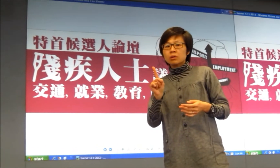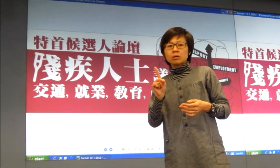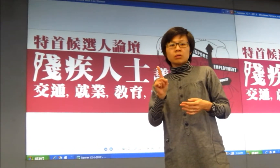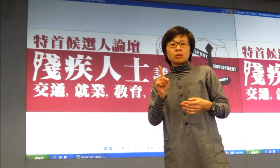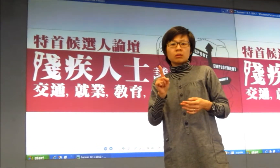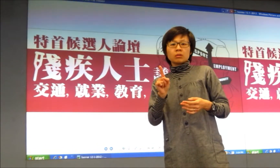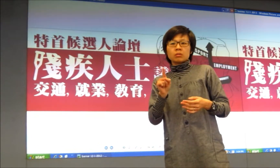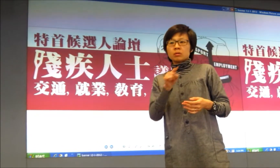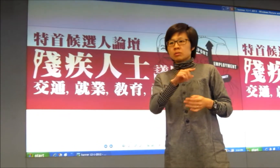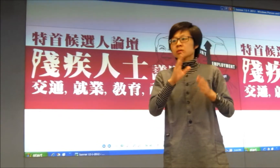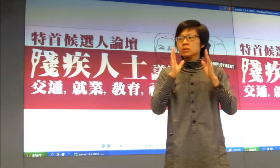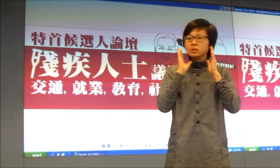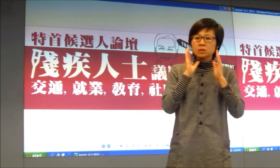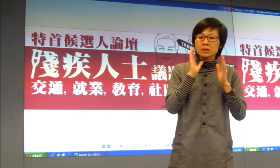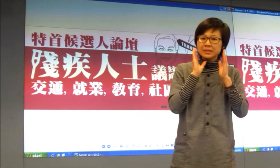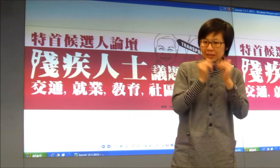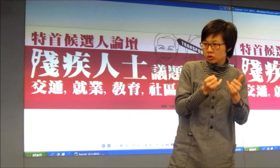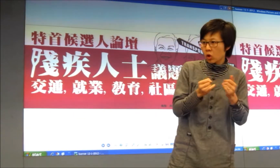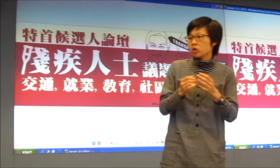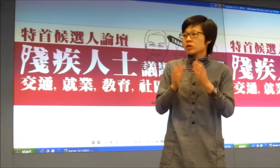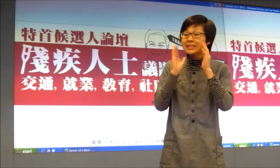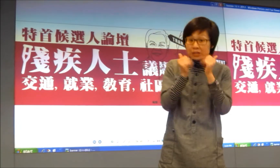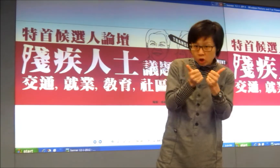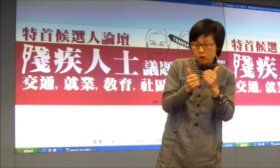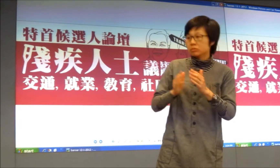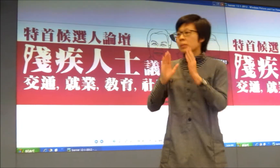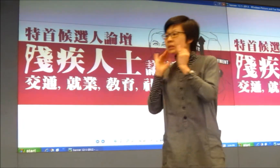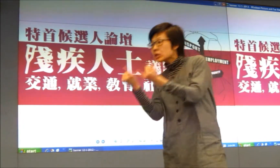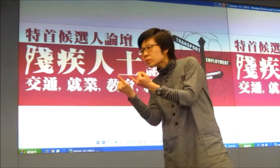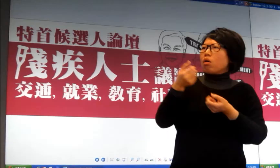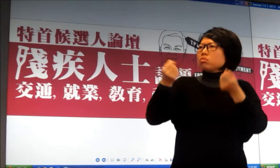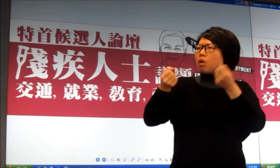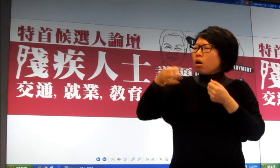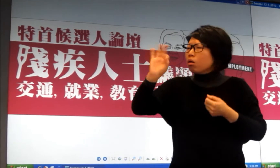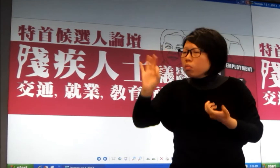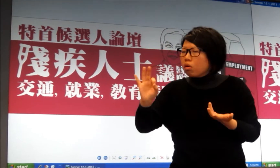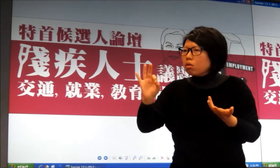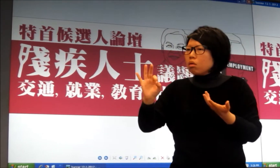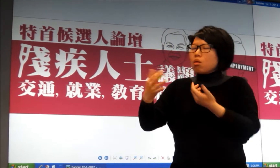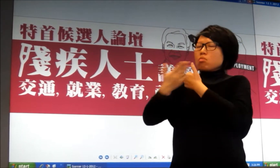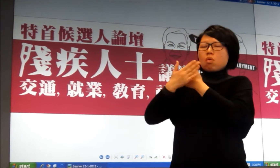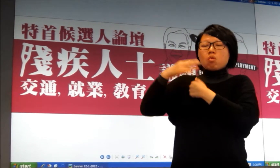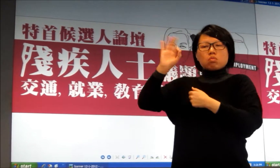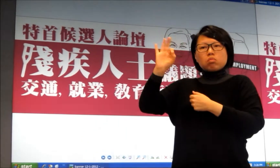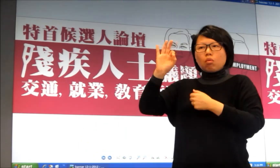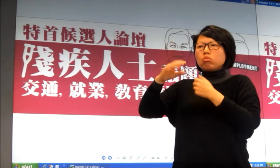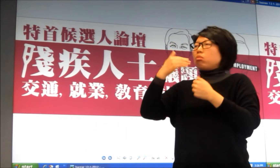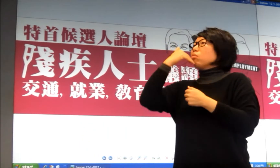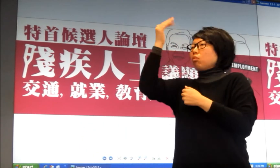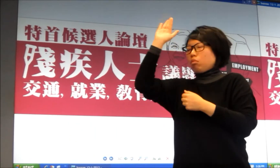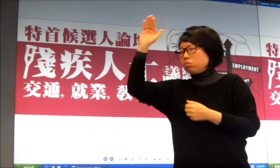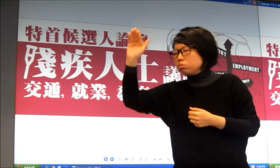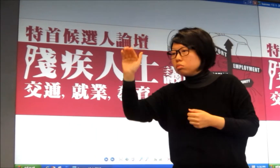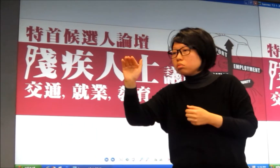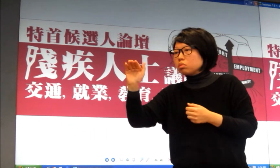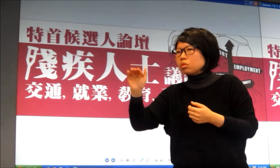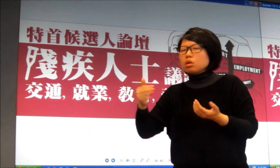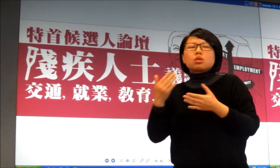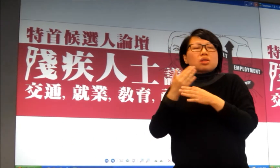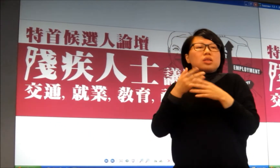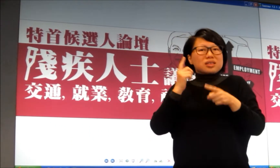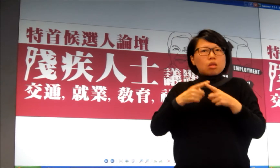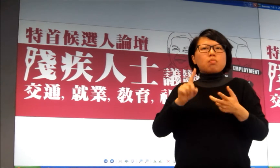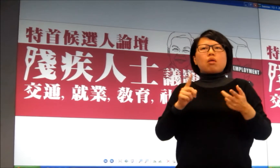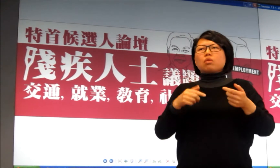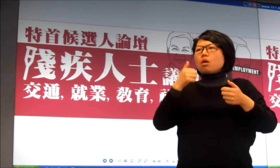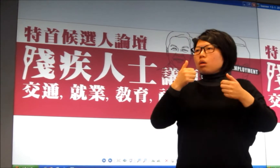和不正常的狀態正常的意思就是他認識的人我講已經是相當困難大家在這樣的環境下還有一種